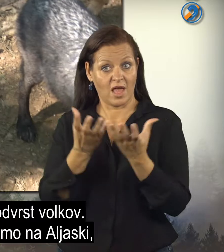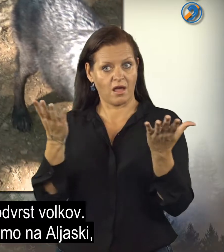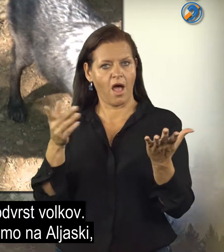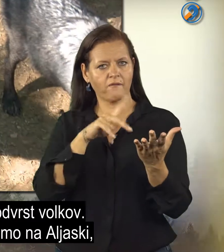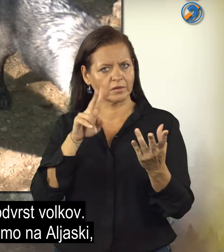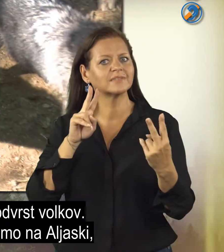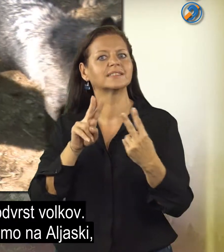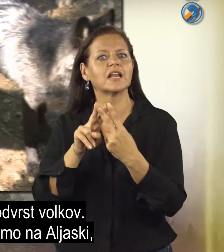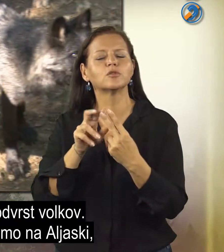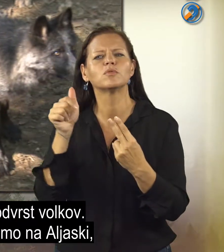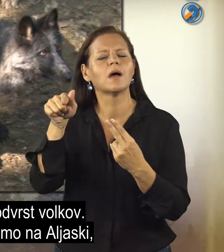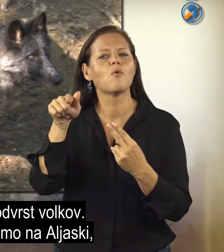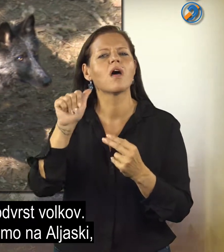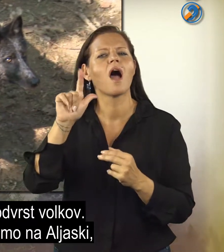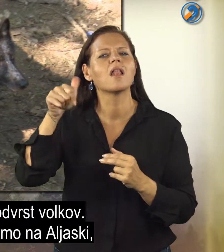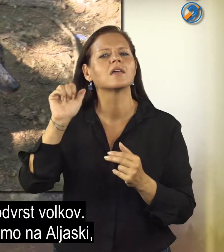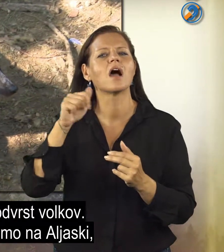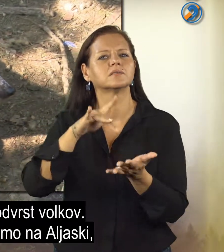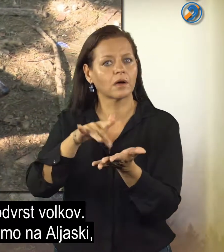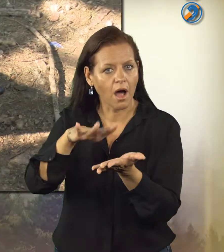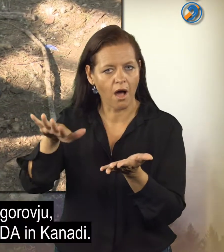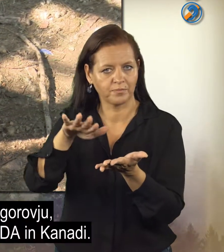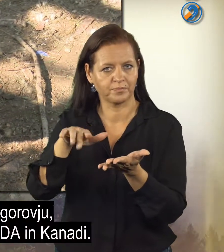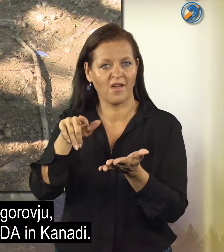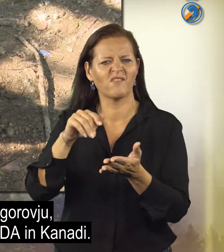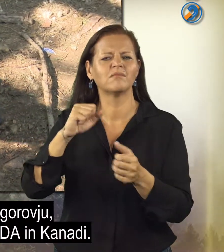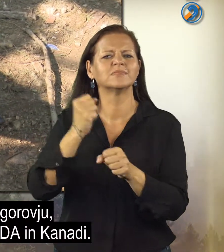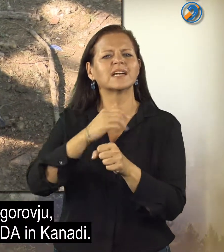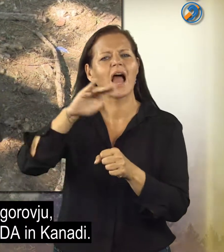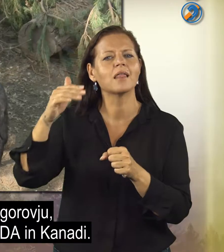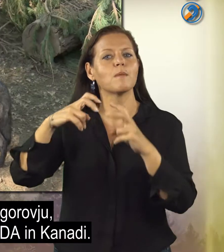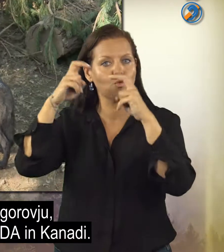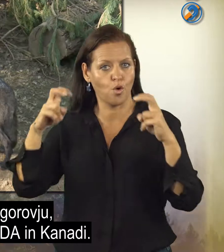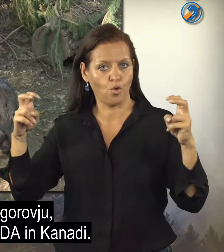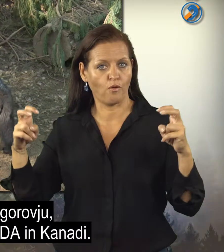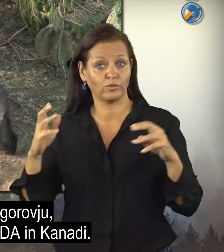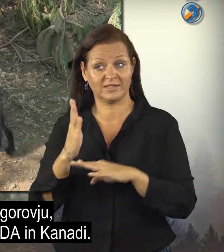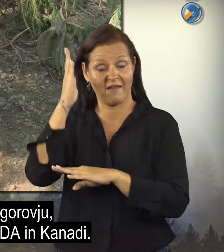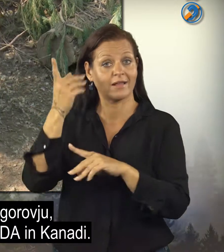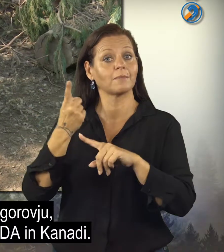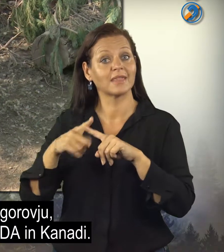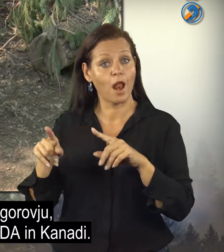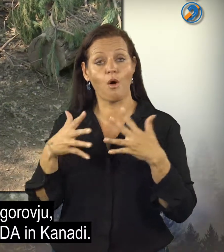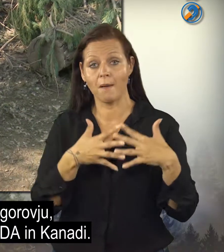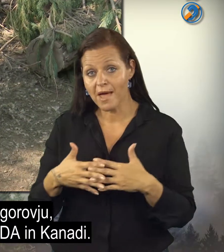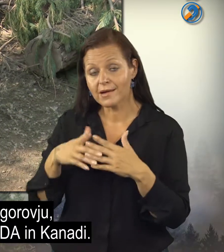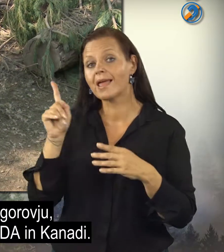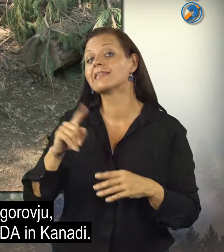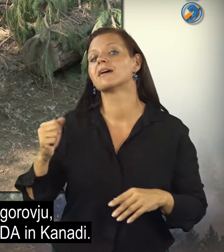V naravi jih srečamo na Ljanski, v Skalnem gorovju, severnem delu ZDA in Kanadi.